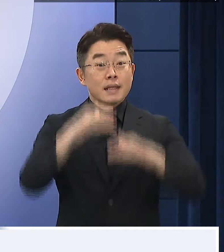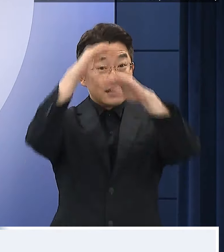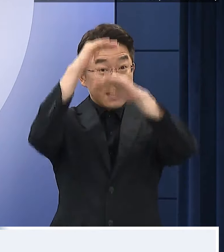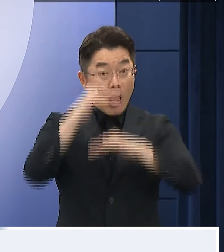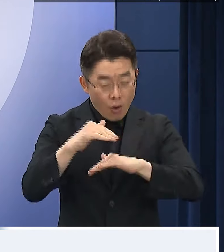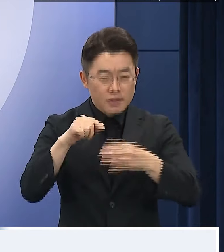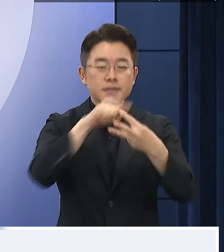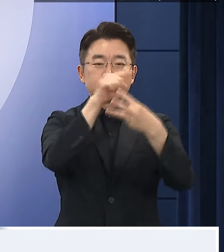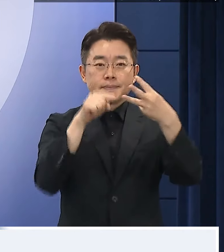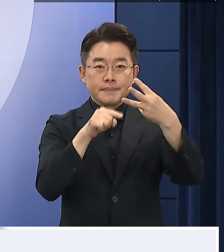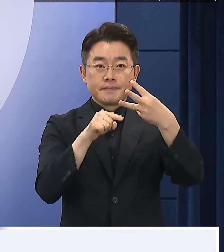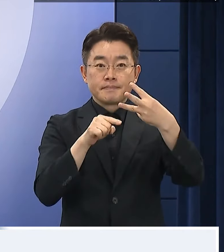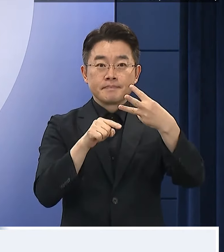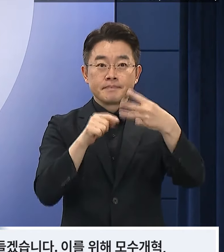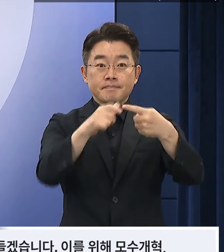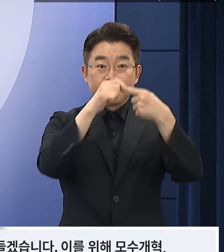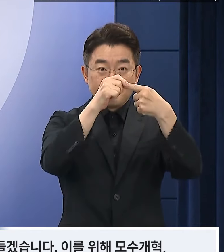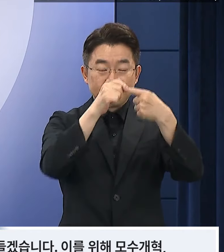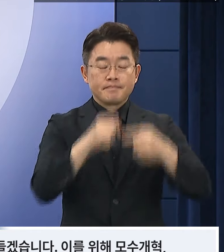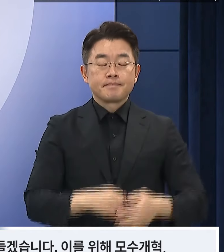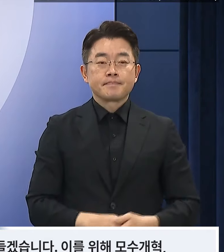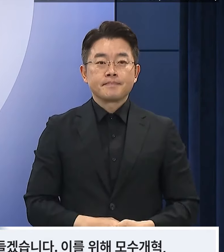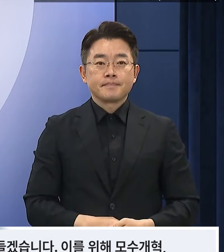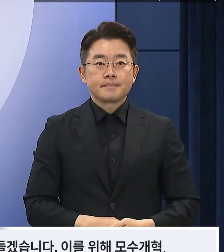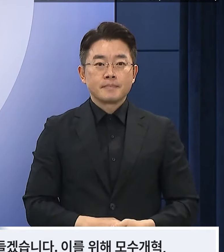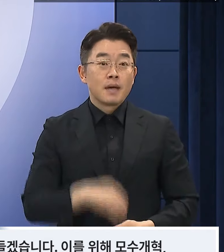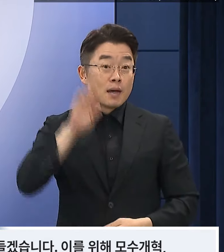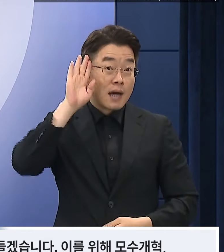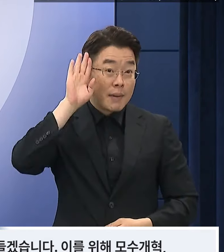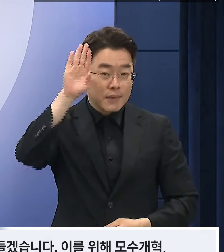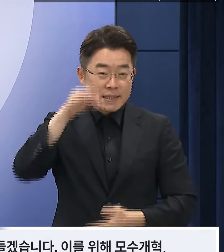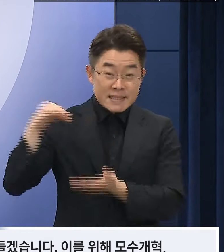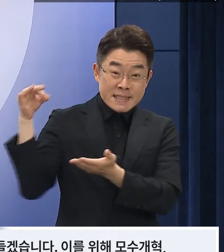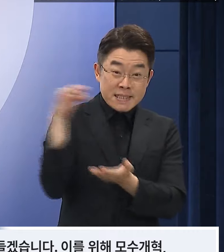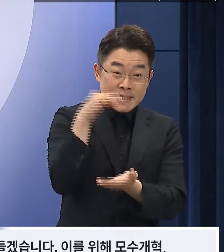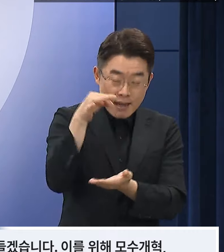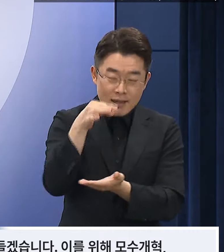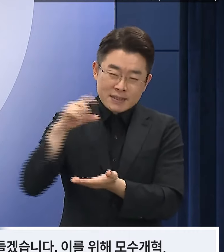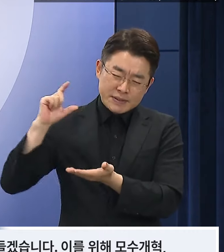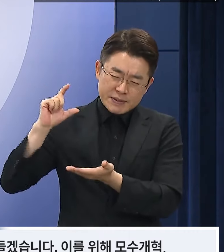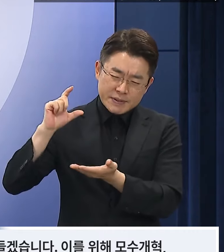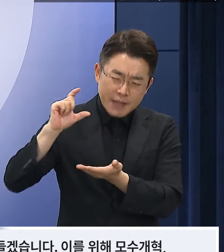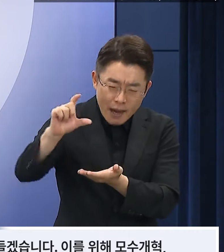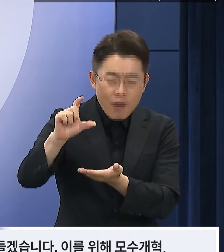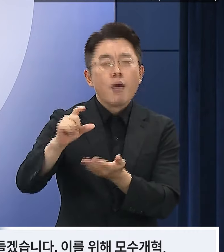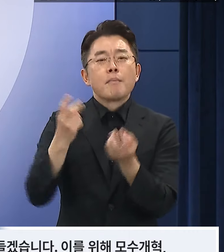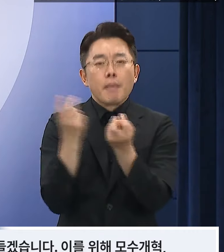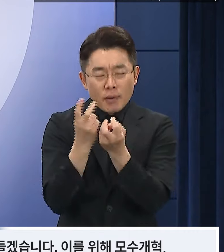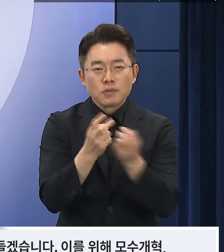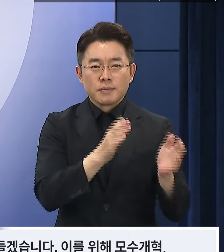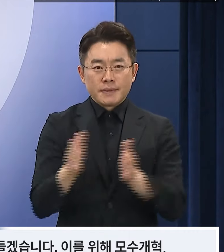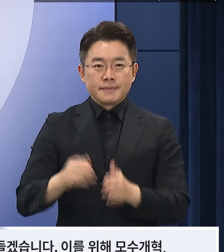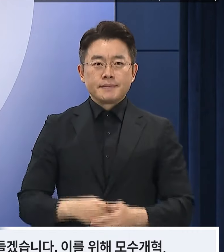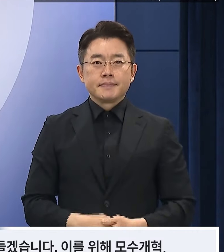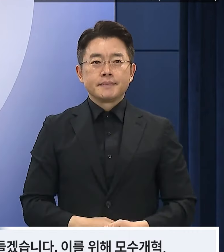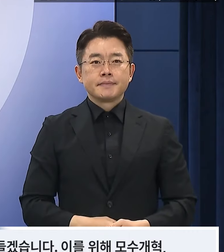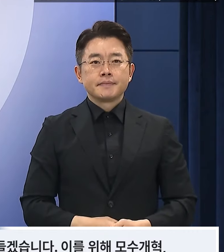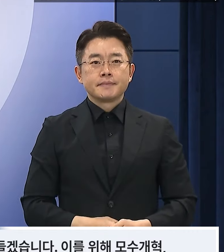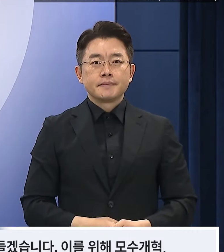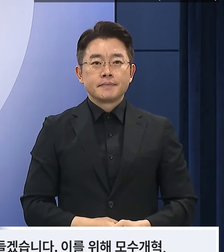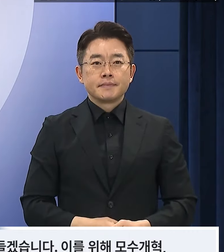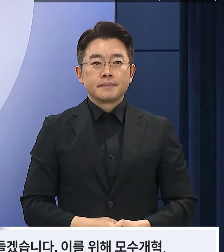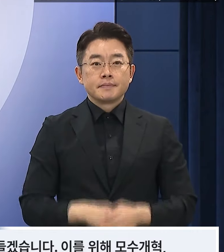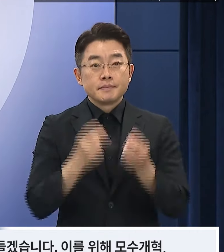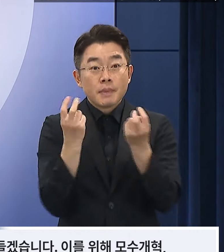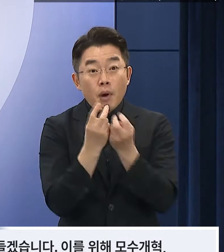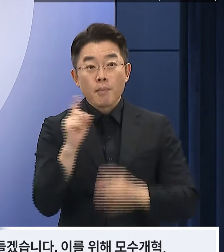방향은 3가지입니다. 첫째, 장기적으로 지속가능한 국민연금제도를 만들겠습니다. 이를